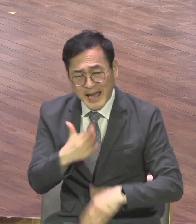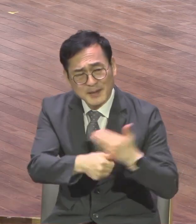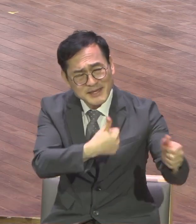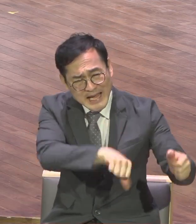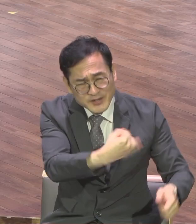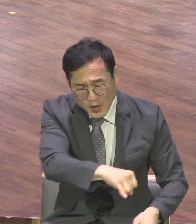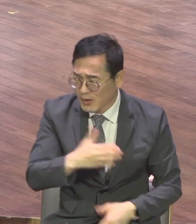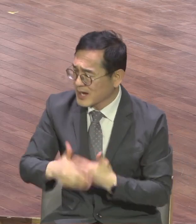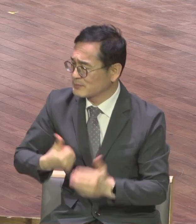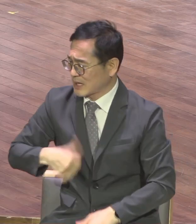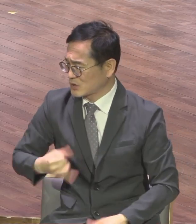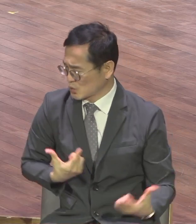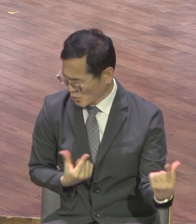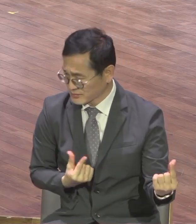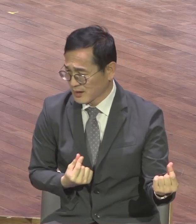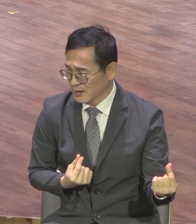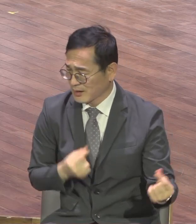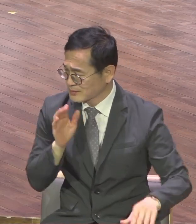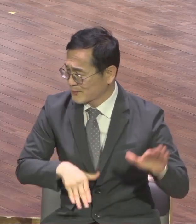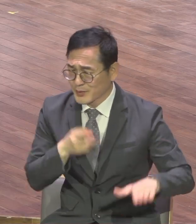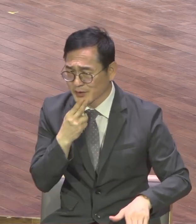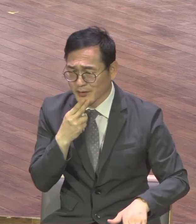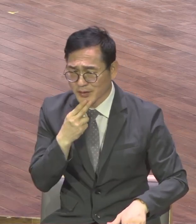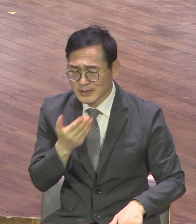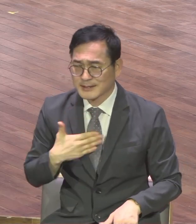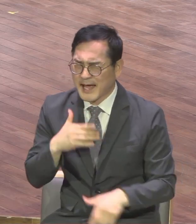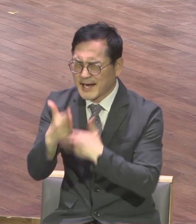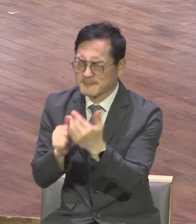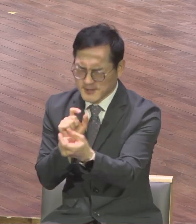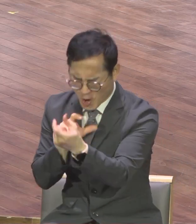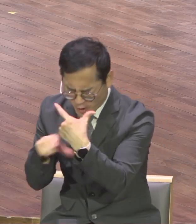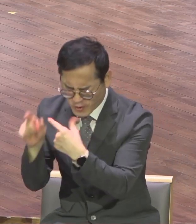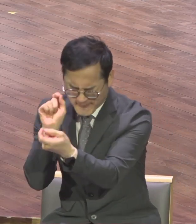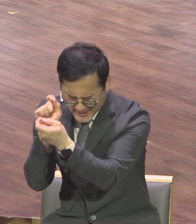하나님께 차별합니까 다 갖다 하나님께 내가 얼마 하나님께 더 가까이 붙느냐